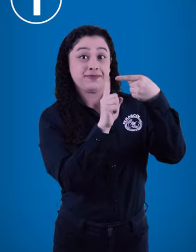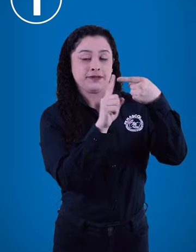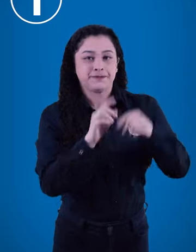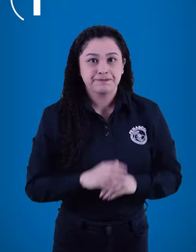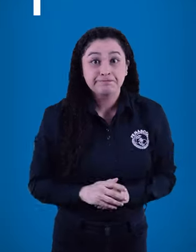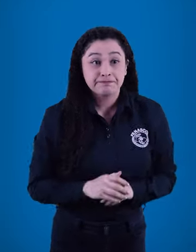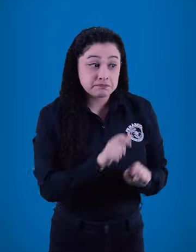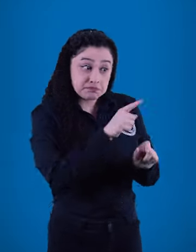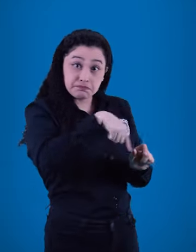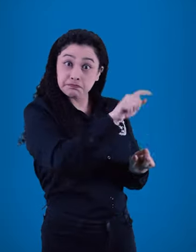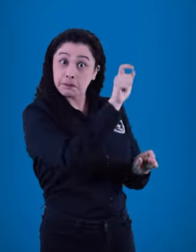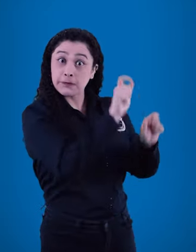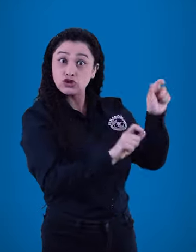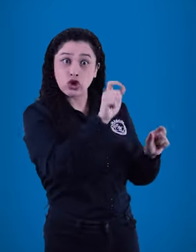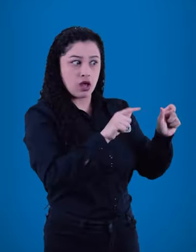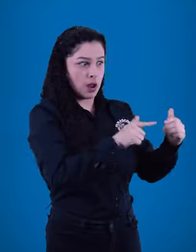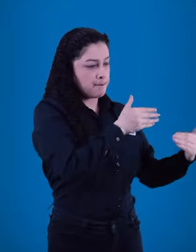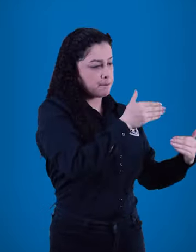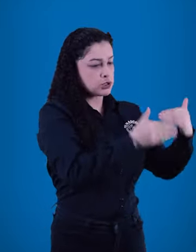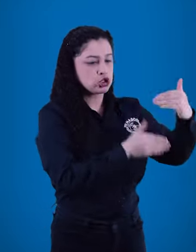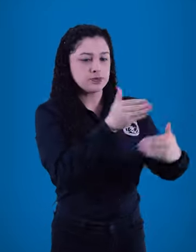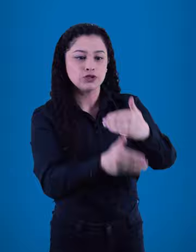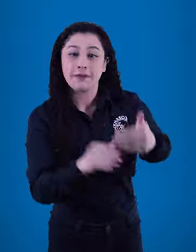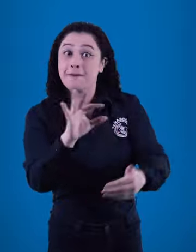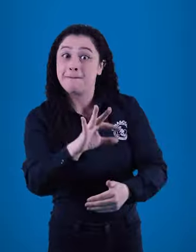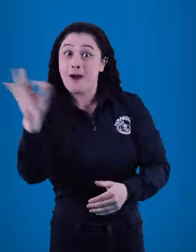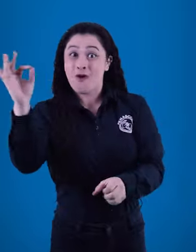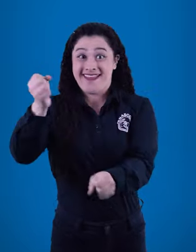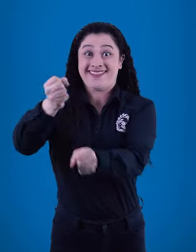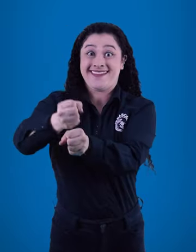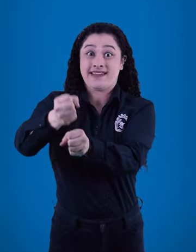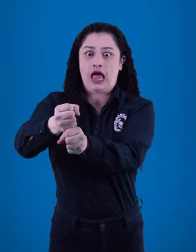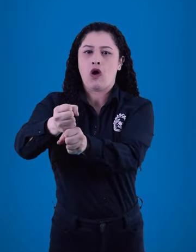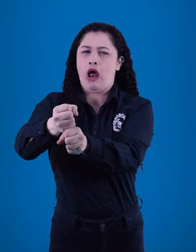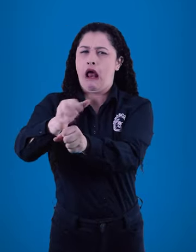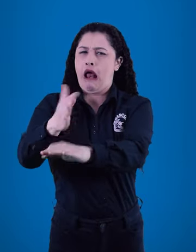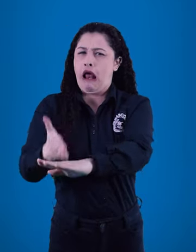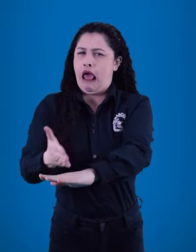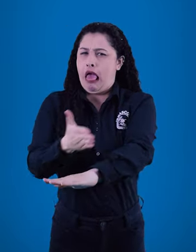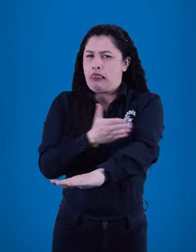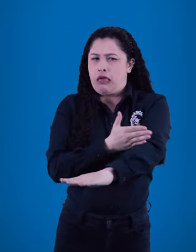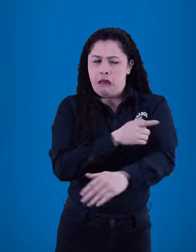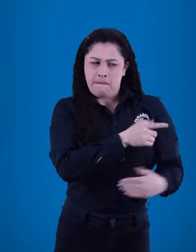Primero Tres claves de éxito en el proceso de selección laboral